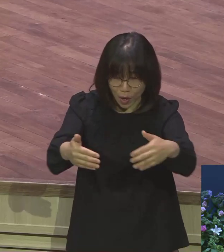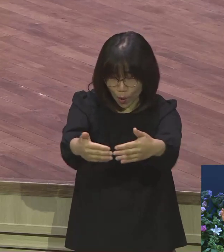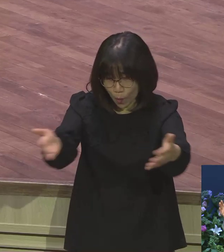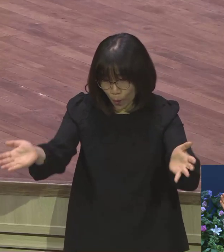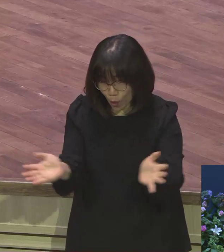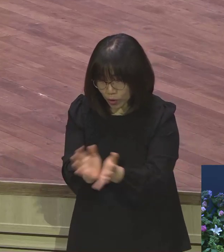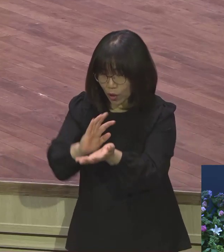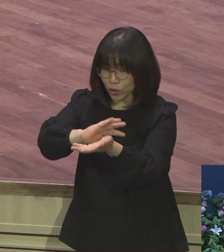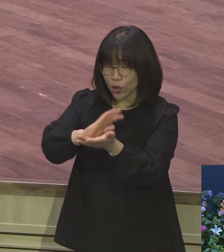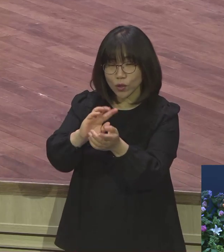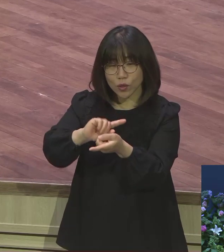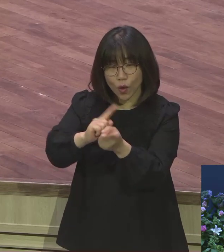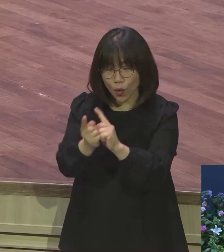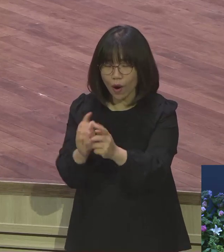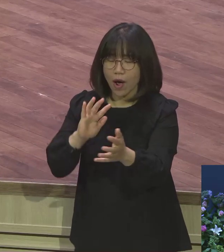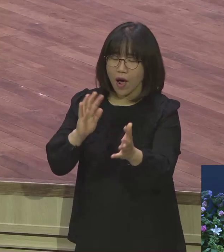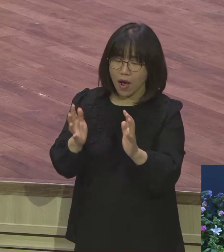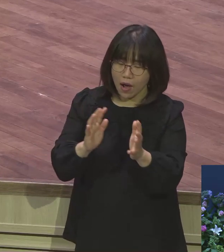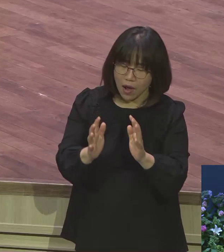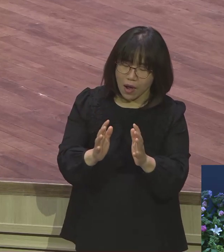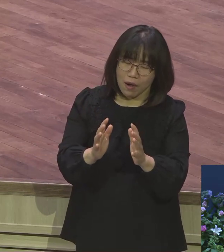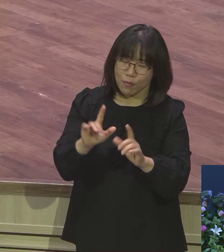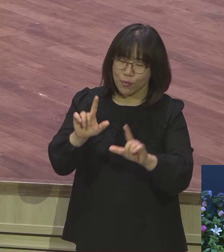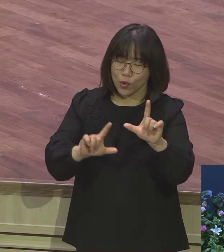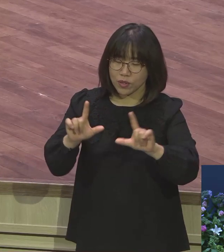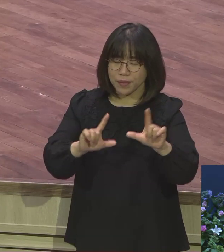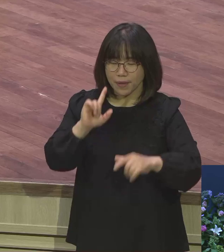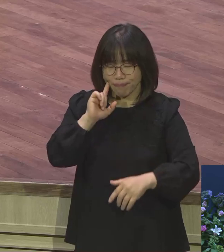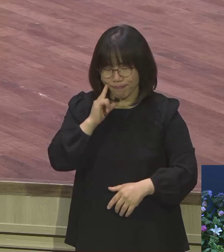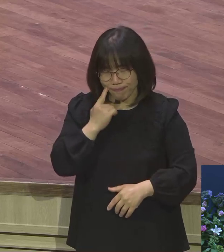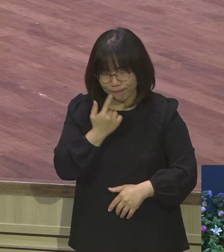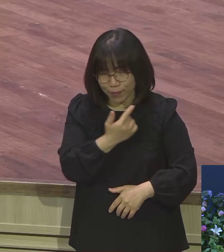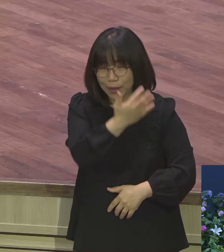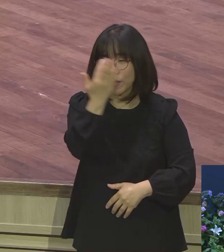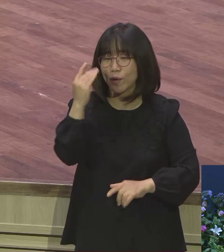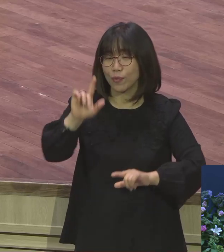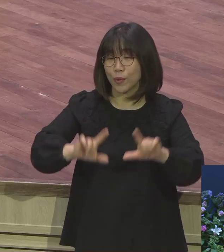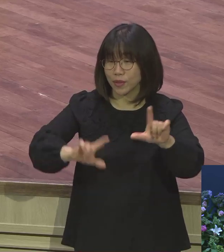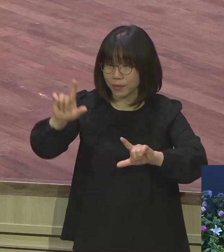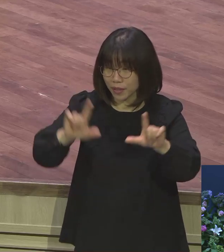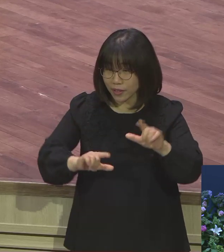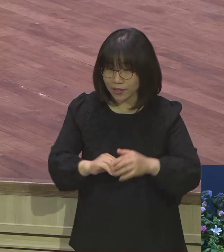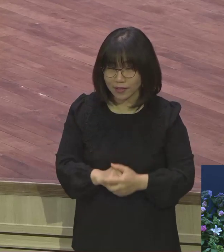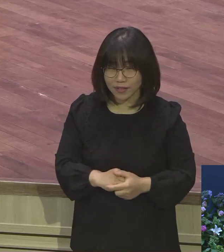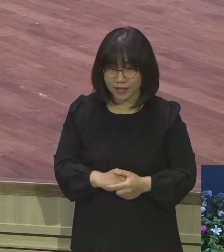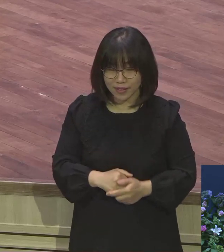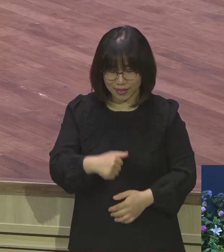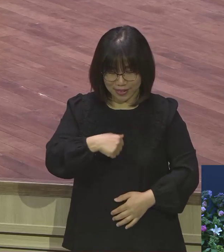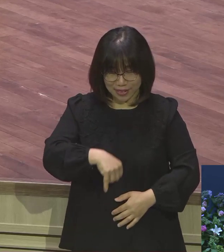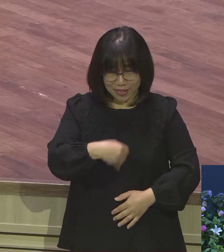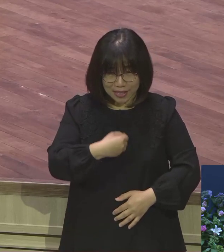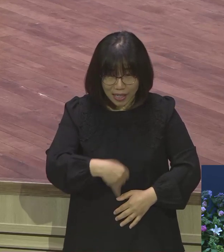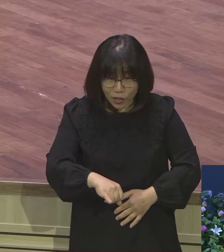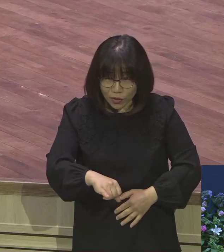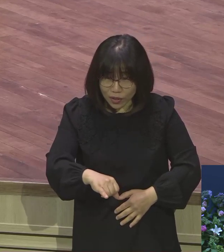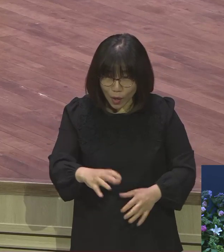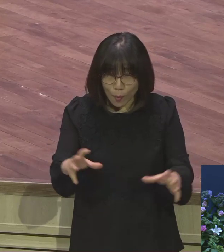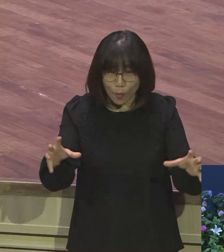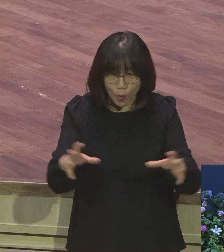주님 보실 때 너무 아름다운 거예요. 그게 자네들이 모여서 자식들이 모여서 서로 서로 형